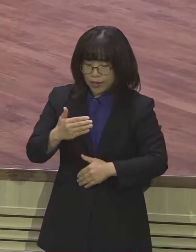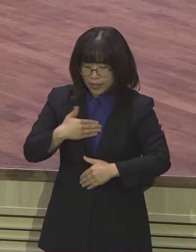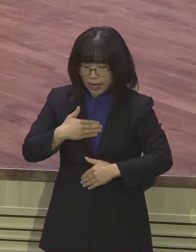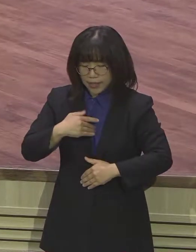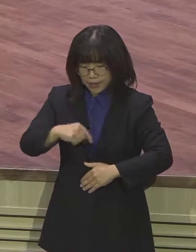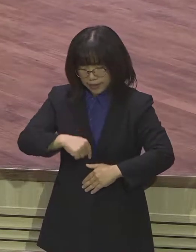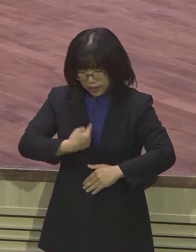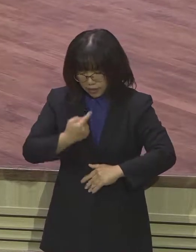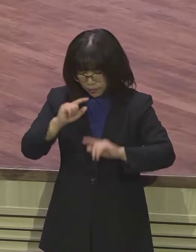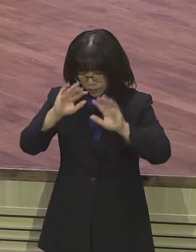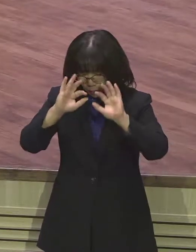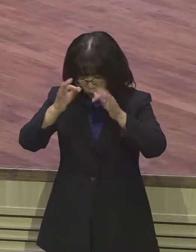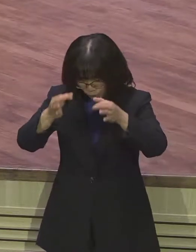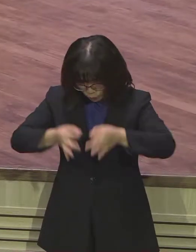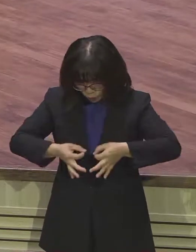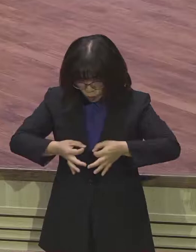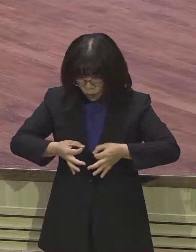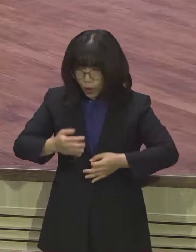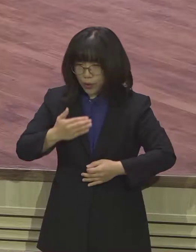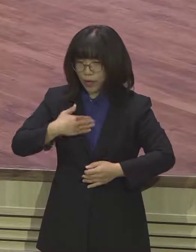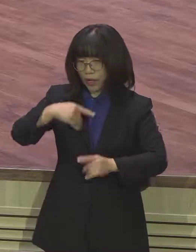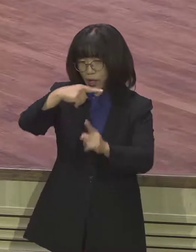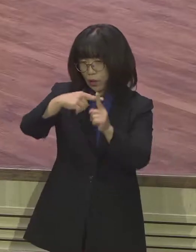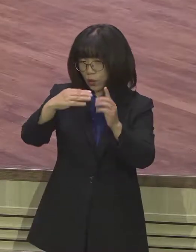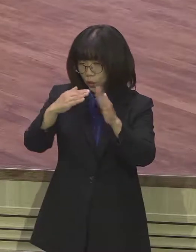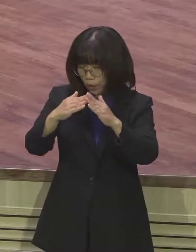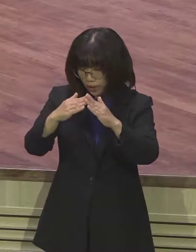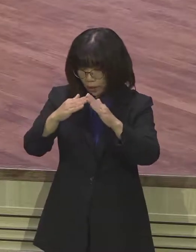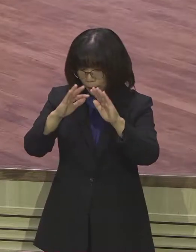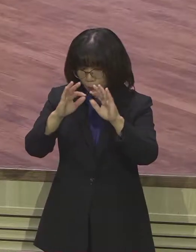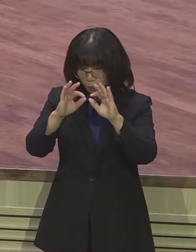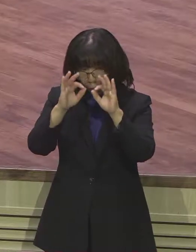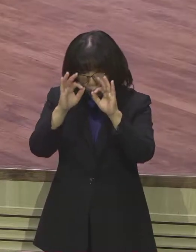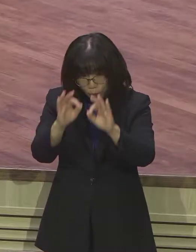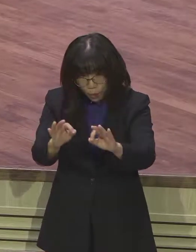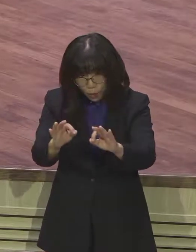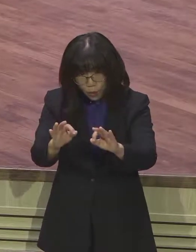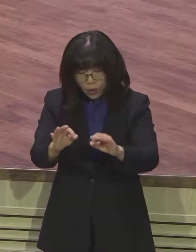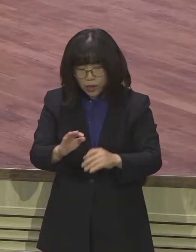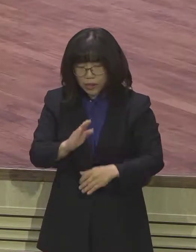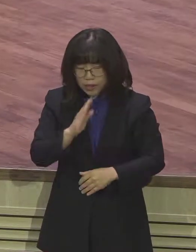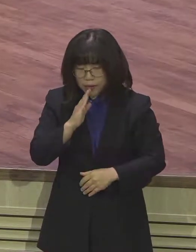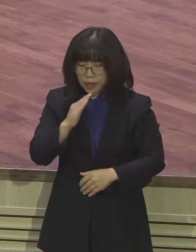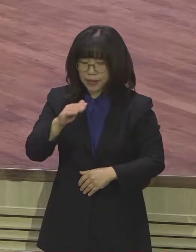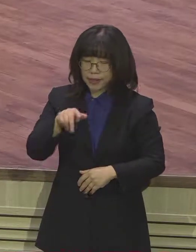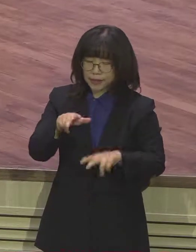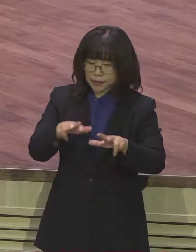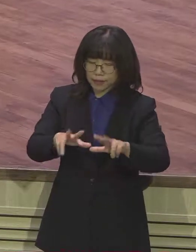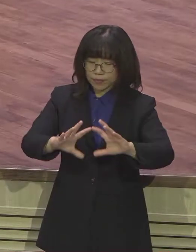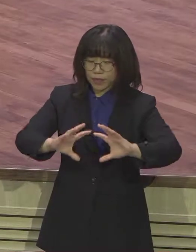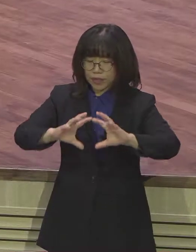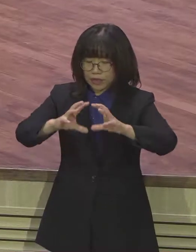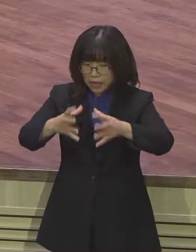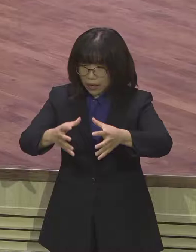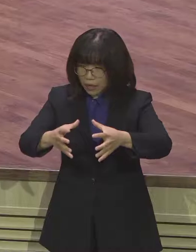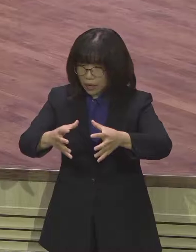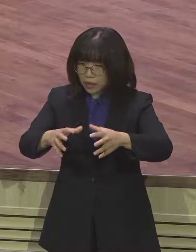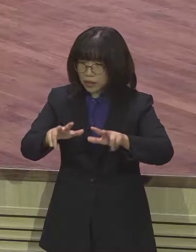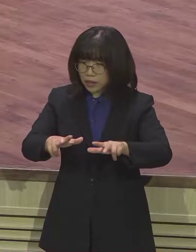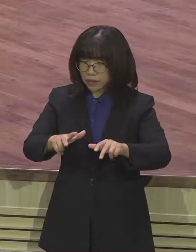또 우리 이 나라를 들여보실 때 우리의 기울기가 어느 정도로 측정이 되어질까 우리는 세상을 근거한 기준이 아니라